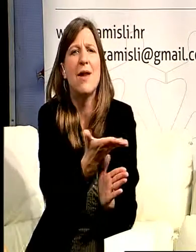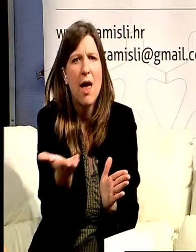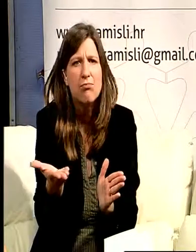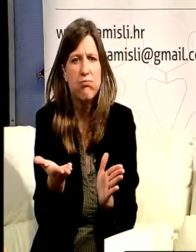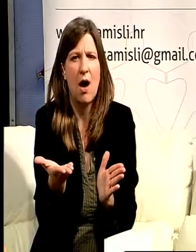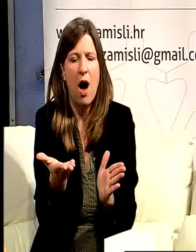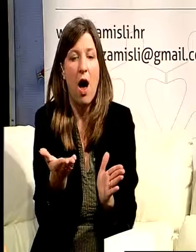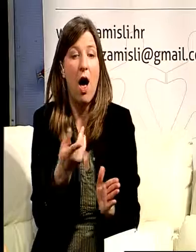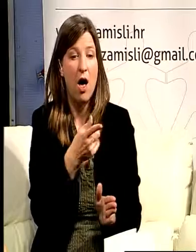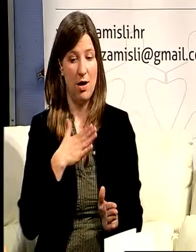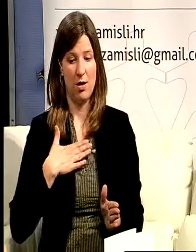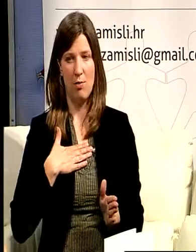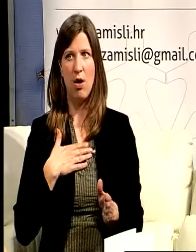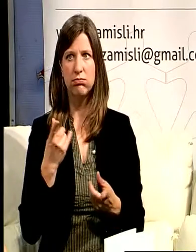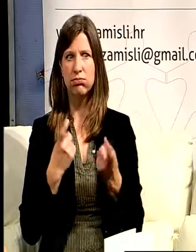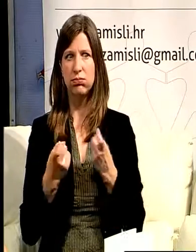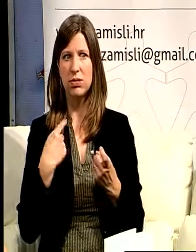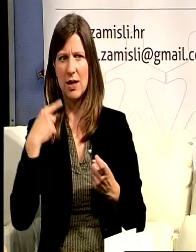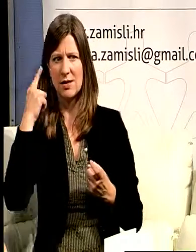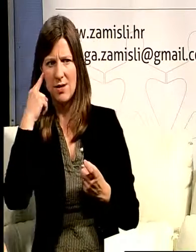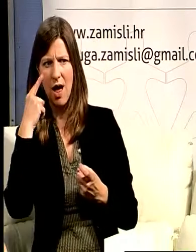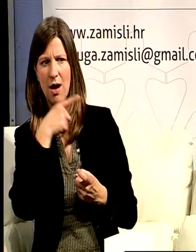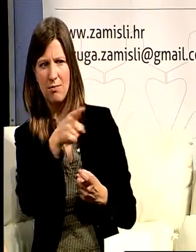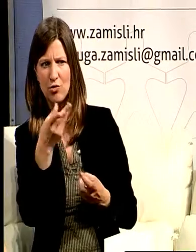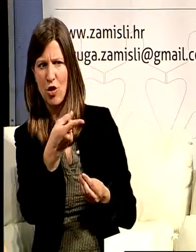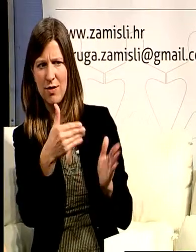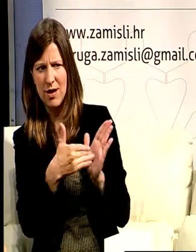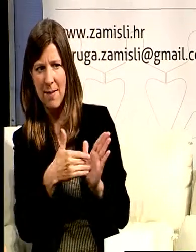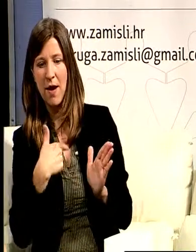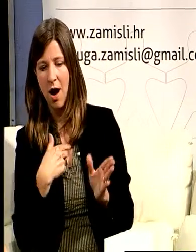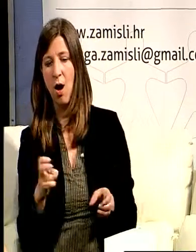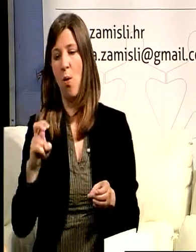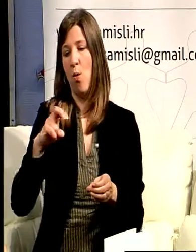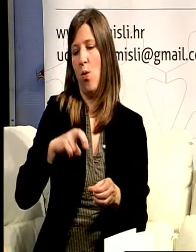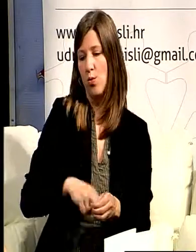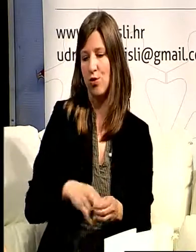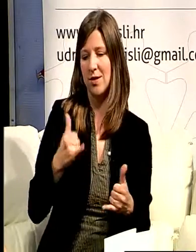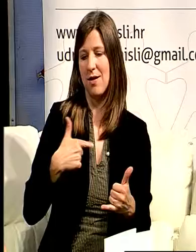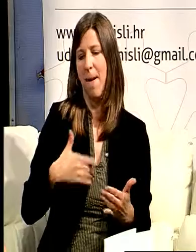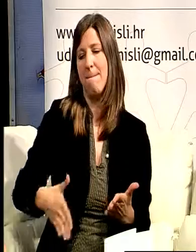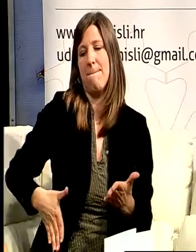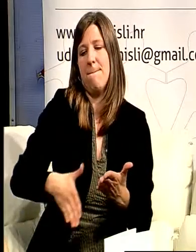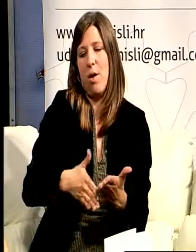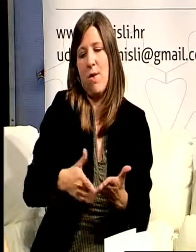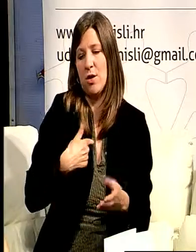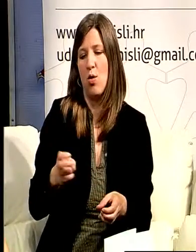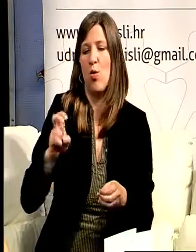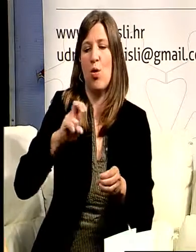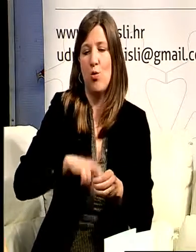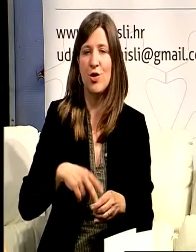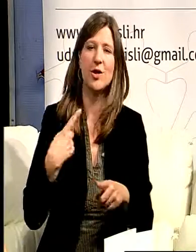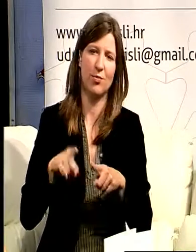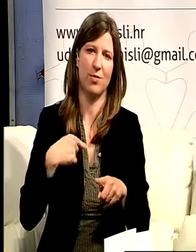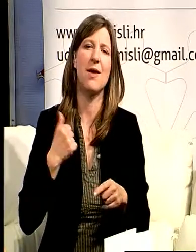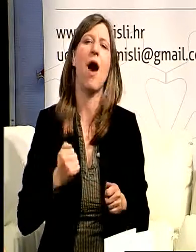to je bio moj osobni izazov i zato sam se uključila i eto da danas sam na neki način uključena i drago mi je